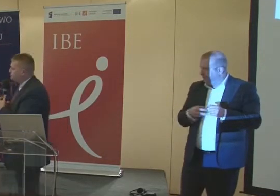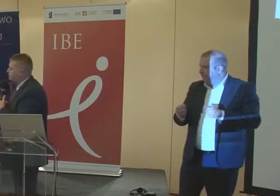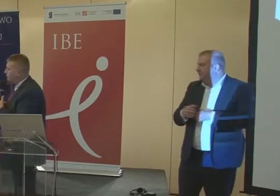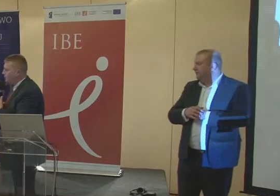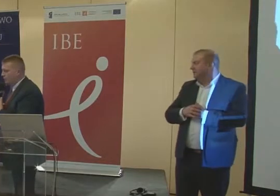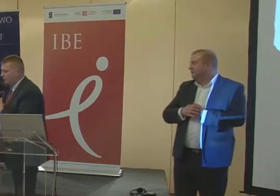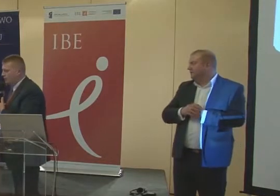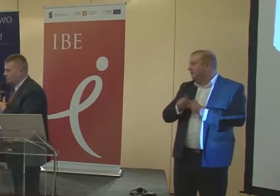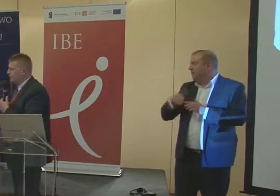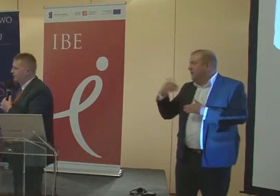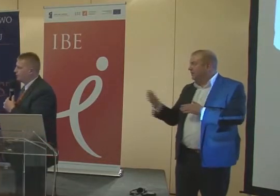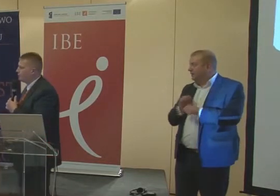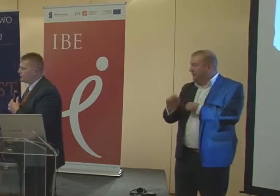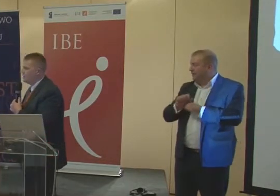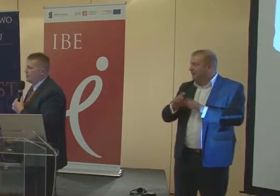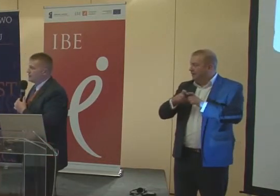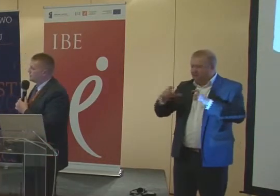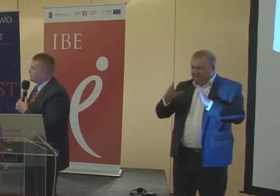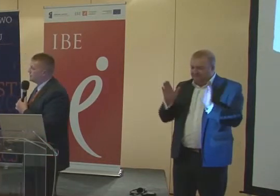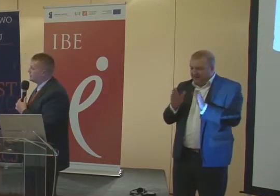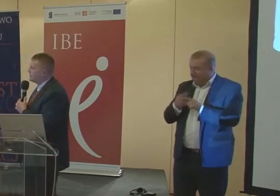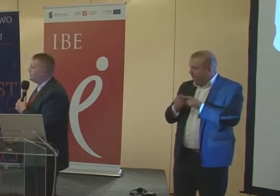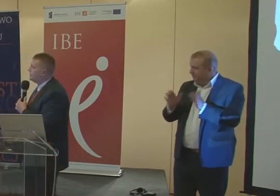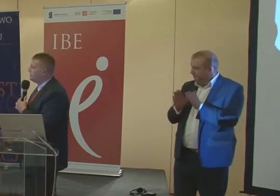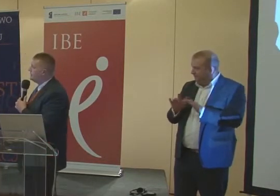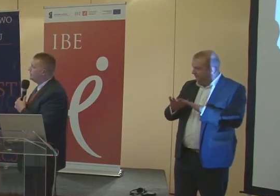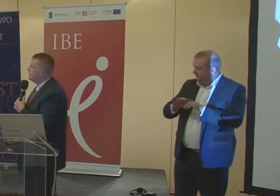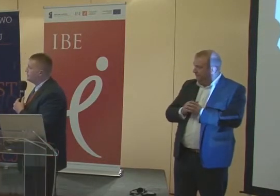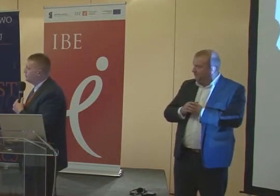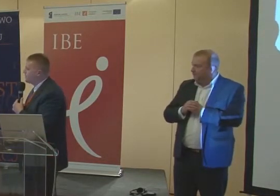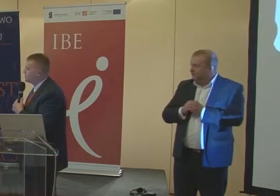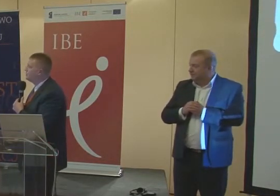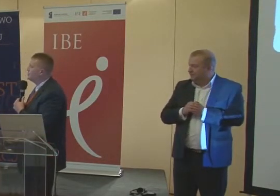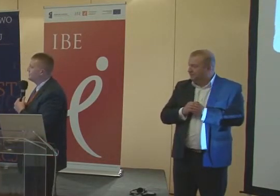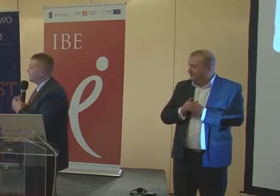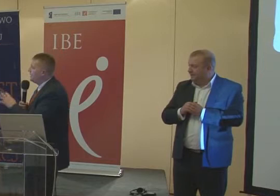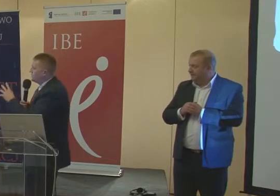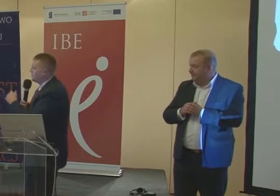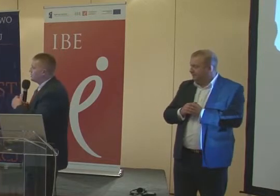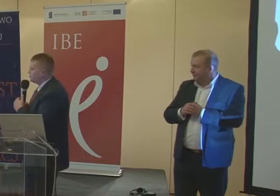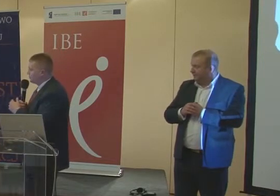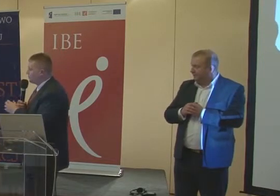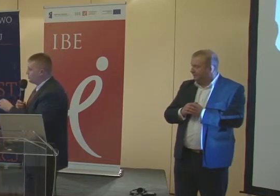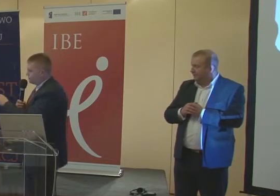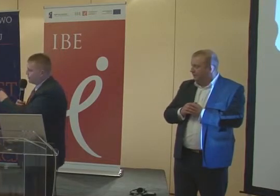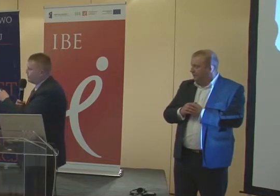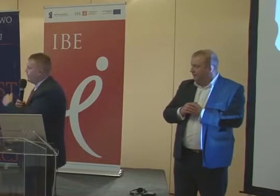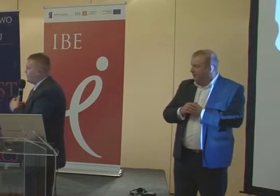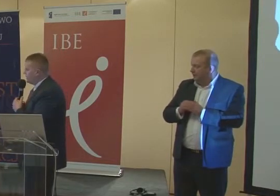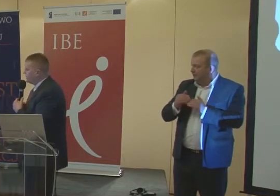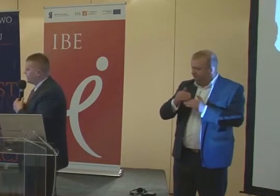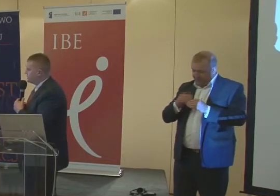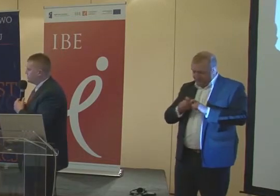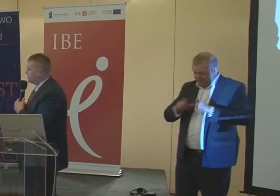tutaj mamy jeszcze taki układ ze starej maszyny do pisania, czyli sześciopunkt pod spodem